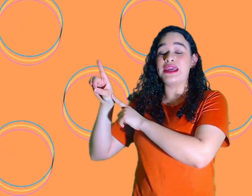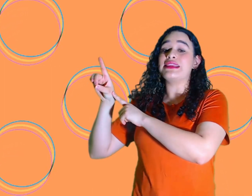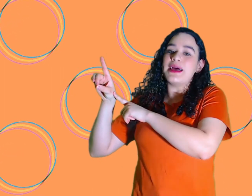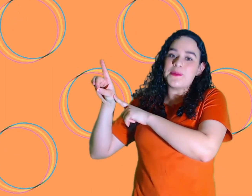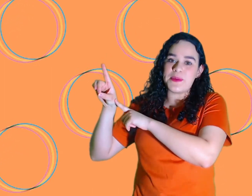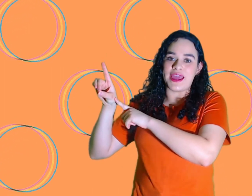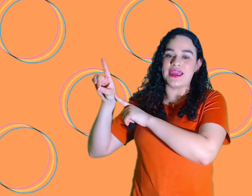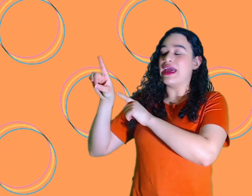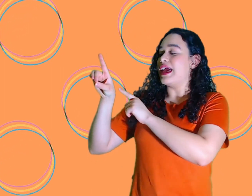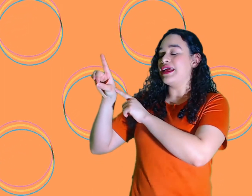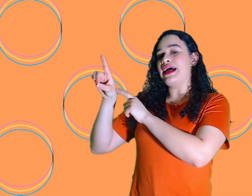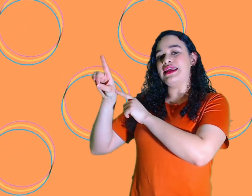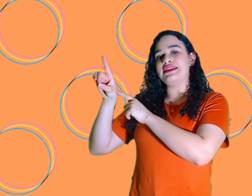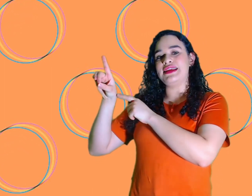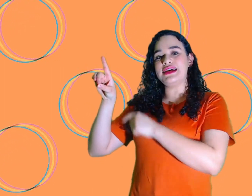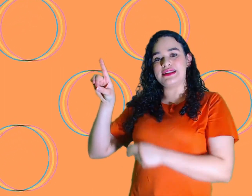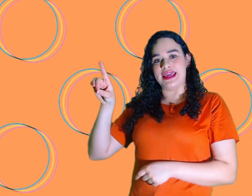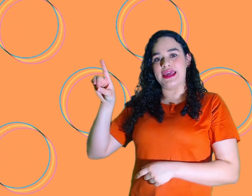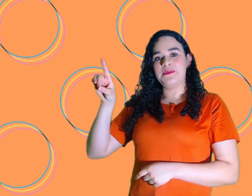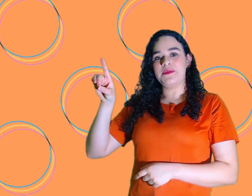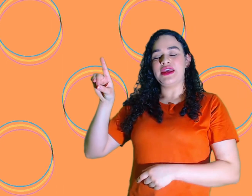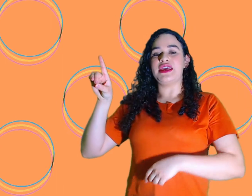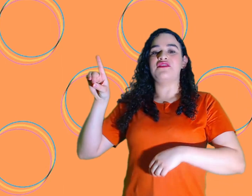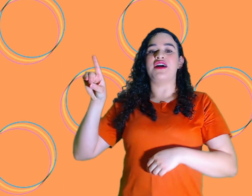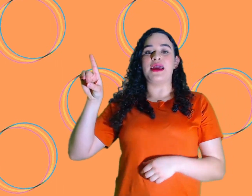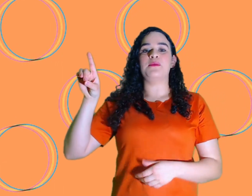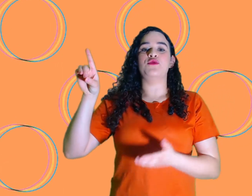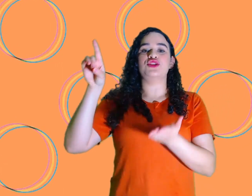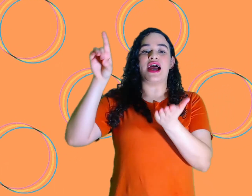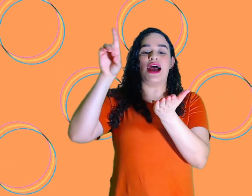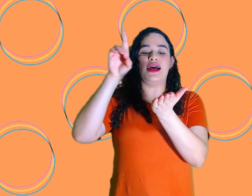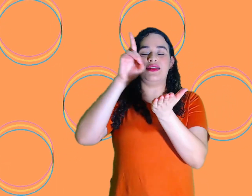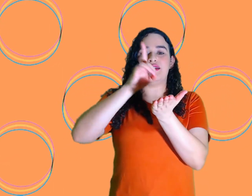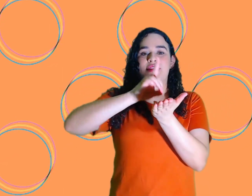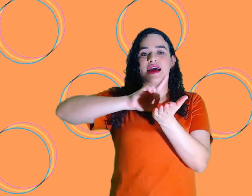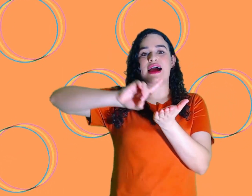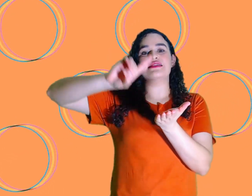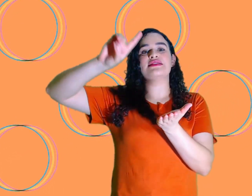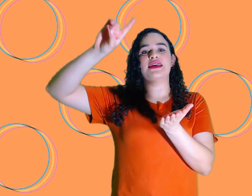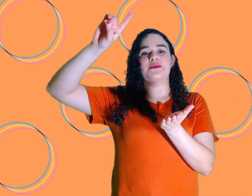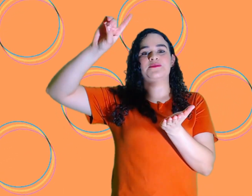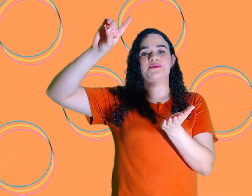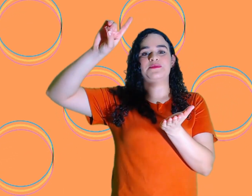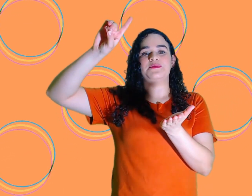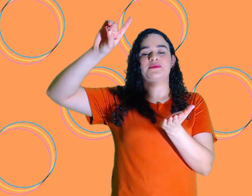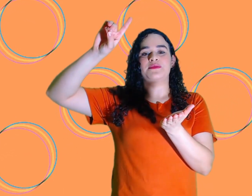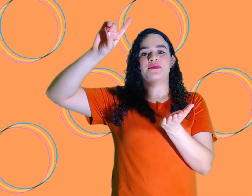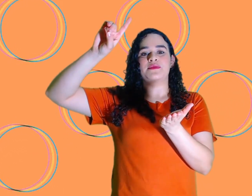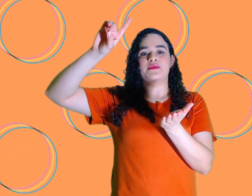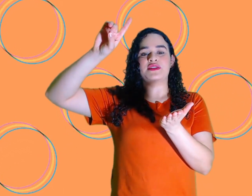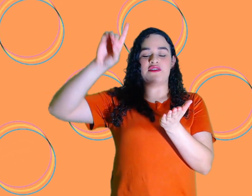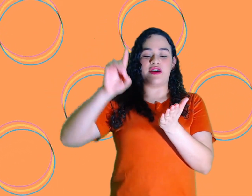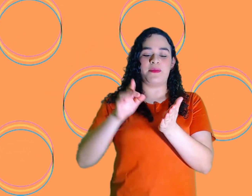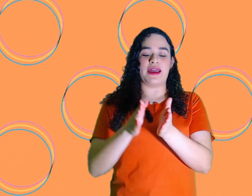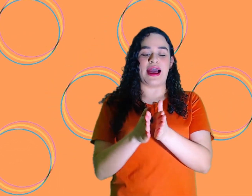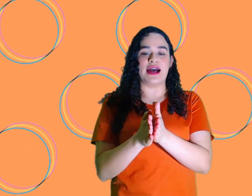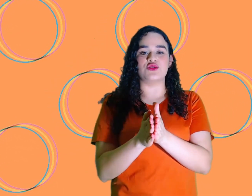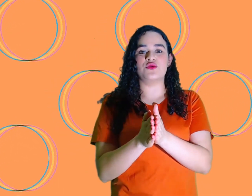também é da letrinha D, e vai puxar assim. Você vai pegar as duas